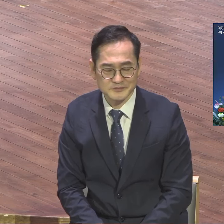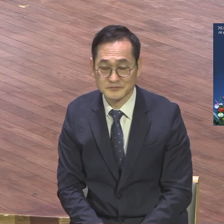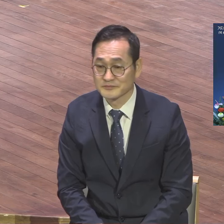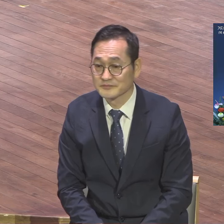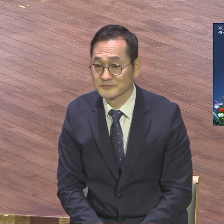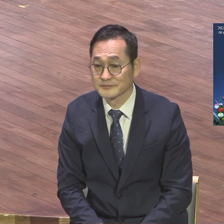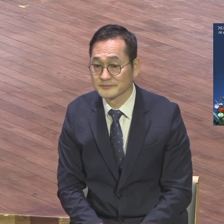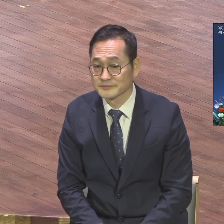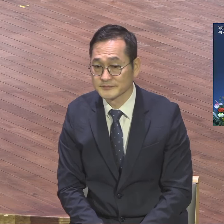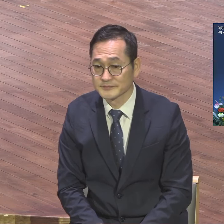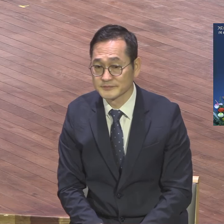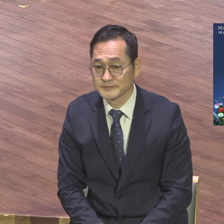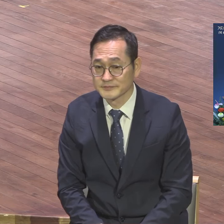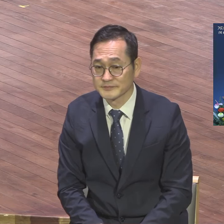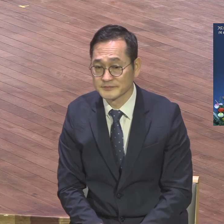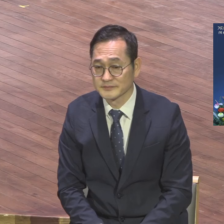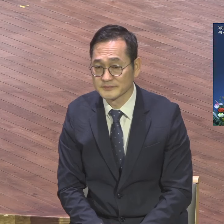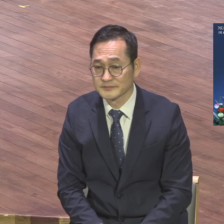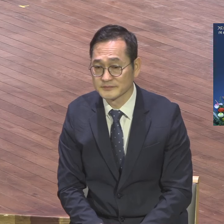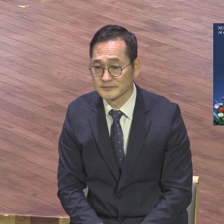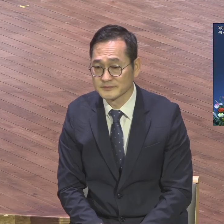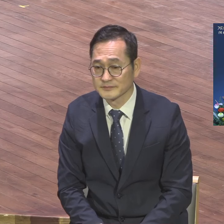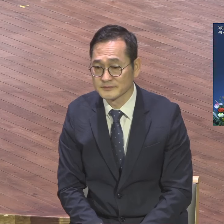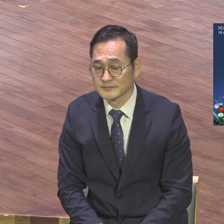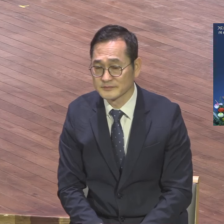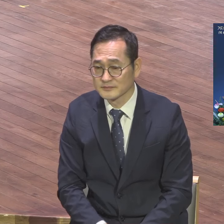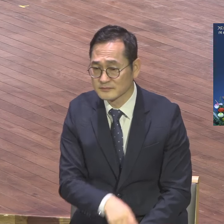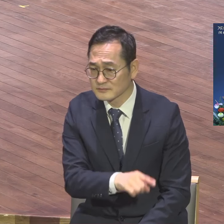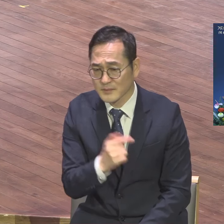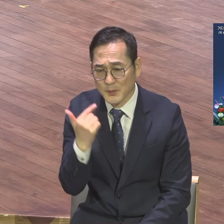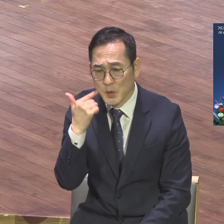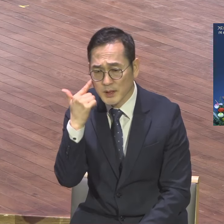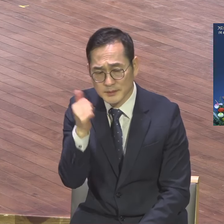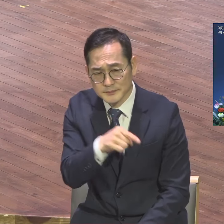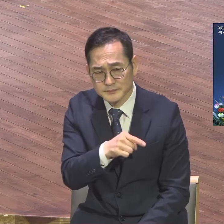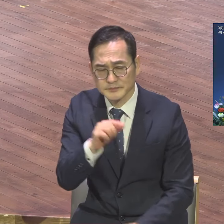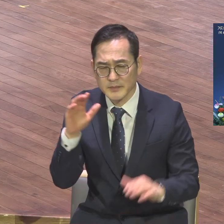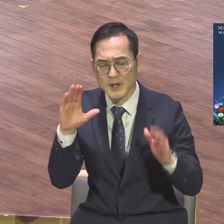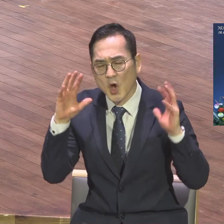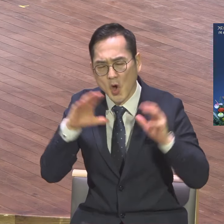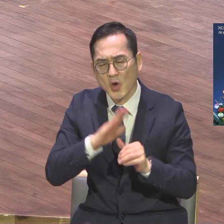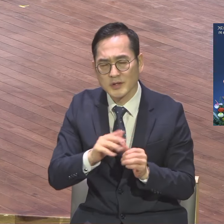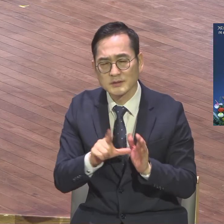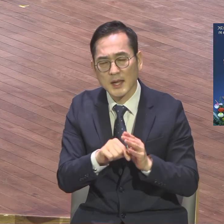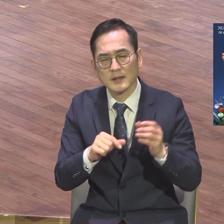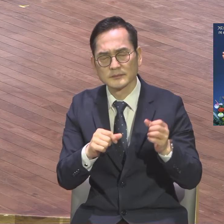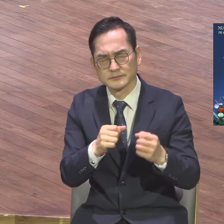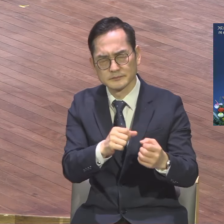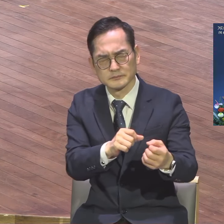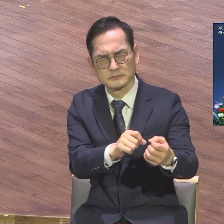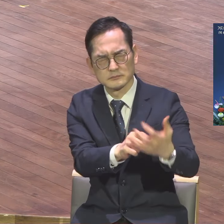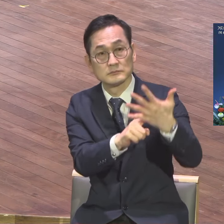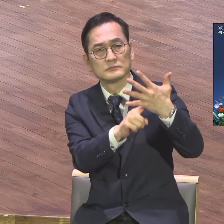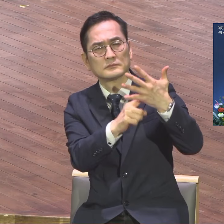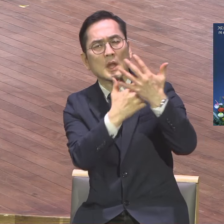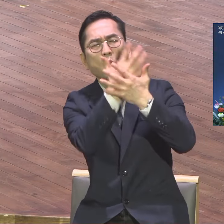이번에 들어보니까 목사님이 어릴 때 환상을 보니까 교회가 큰 교회가 쫙 교회가 내려오는데